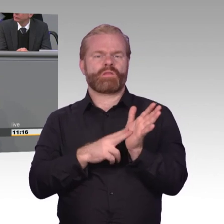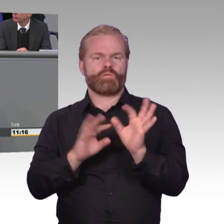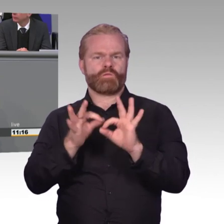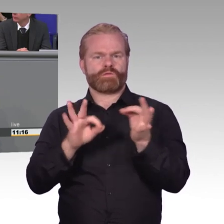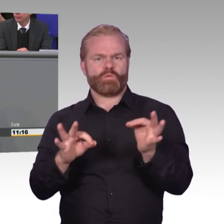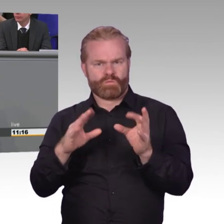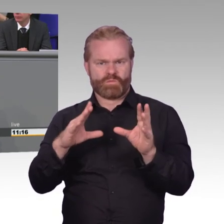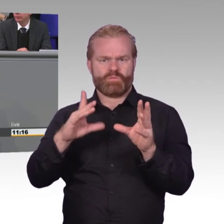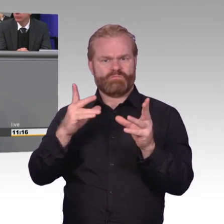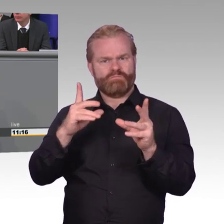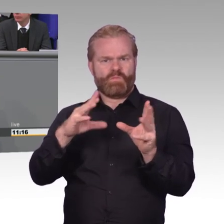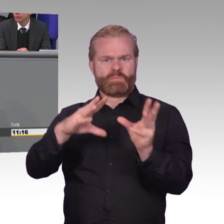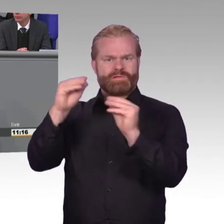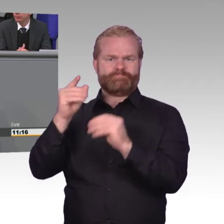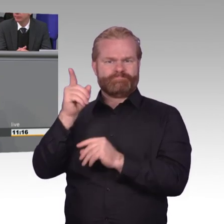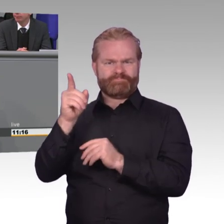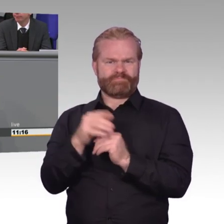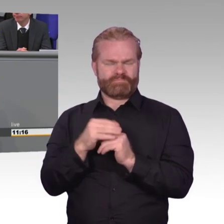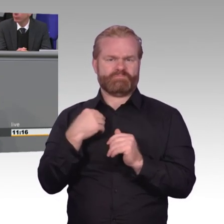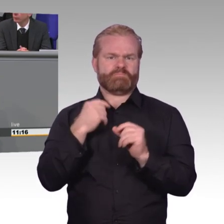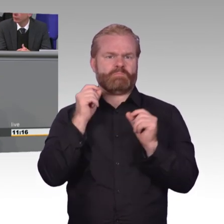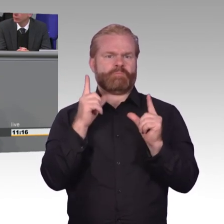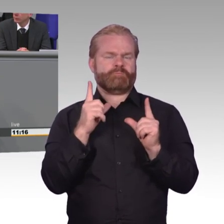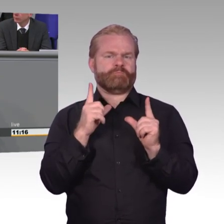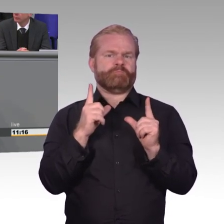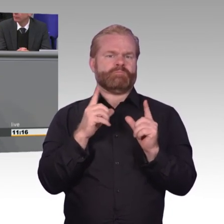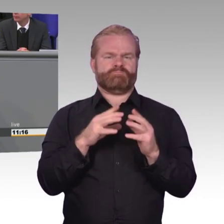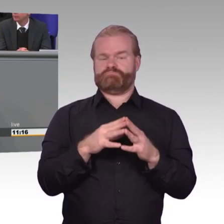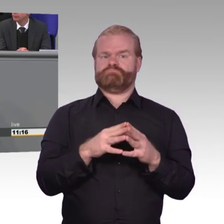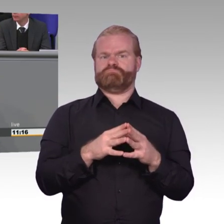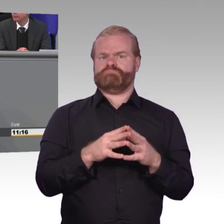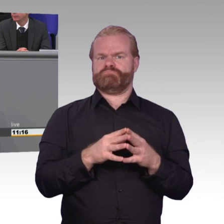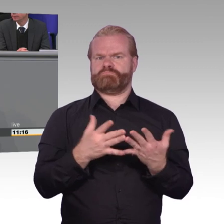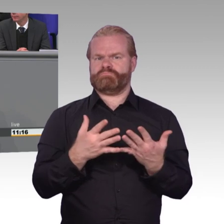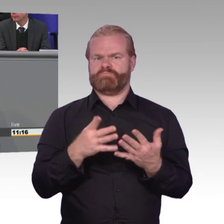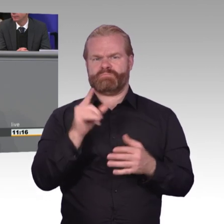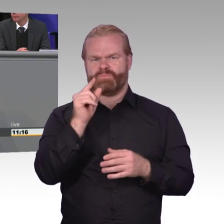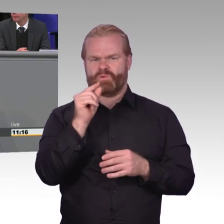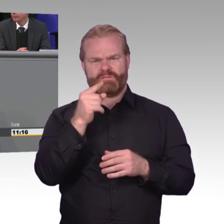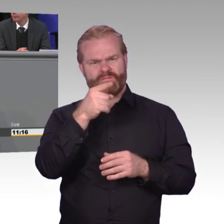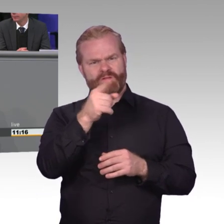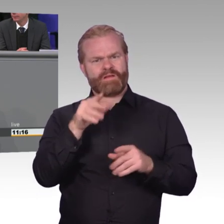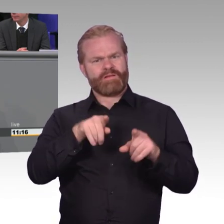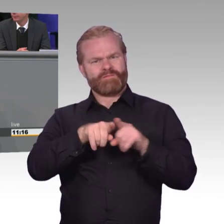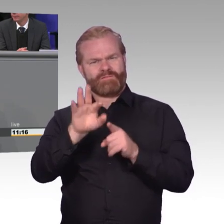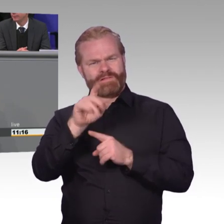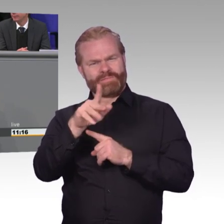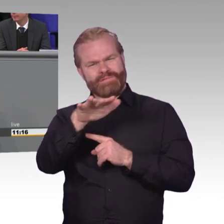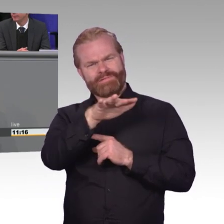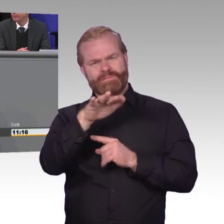gegenüber diese neue Rechtsposition durchzusetzen ist in einem globalen agierenden Netz. Wem gegenüber soll dieser